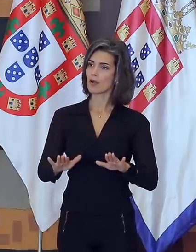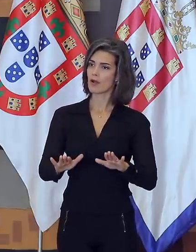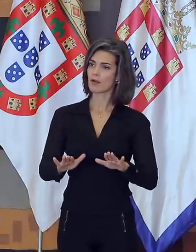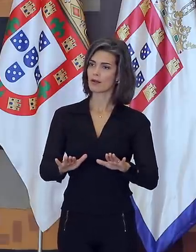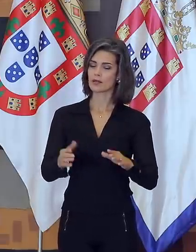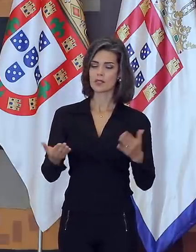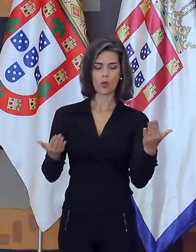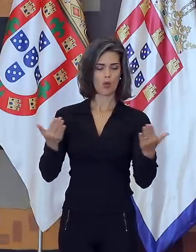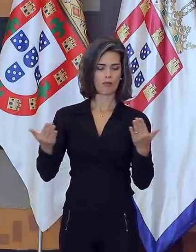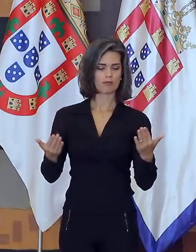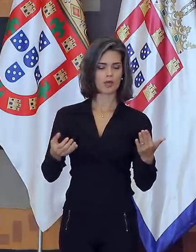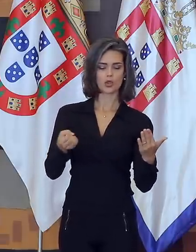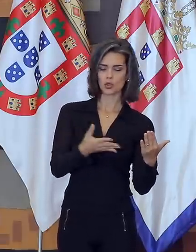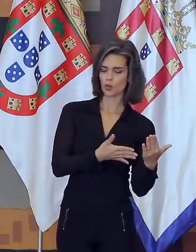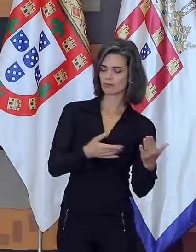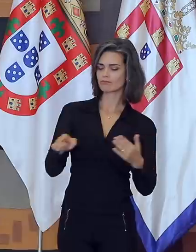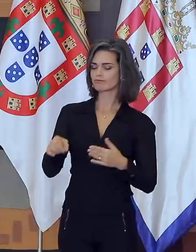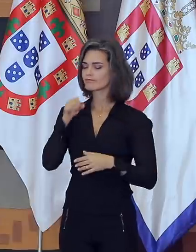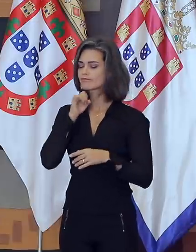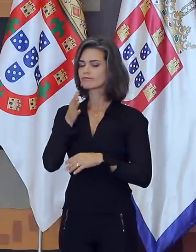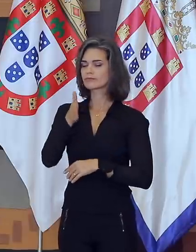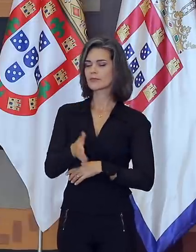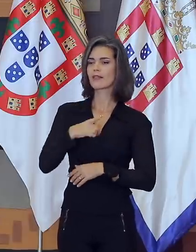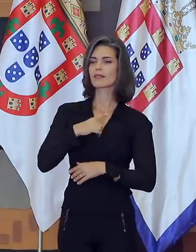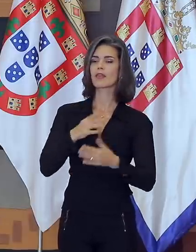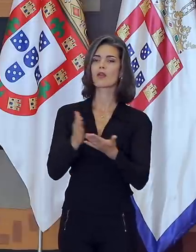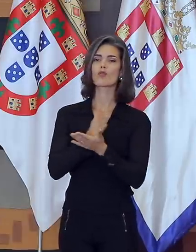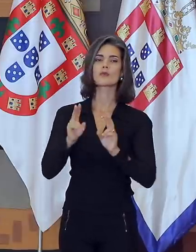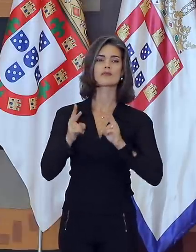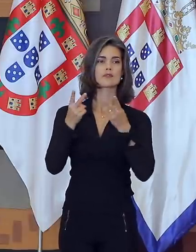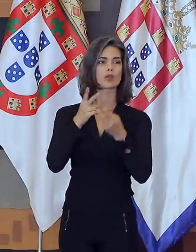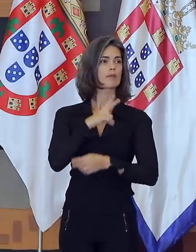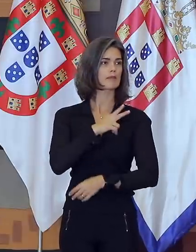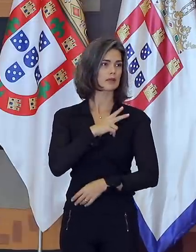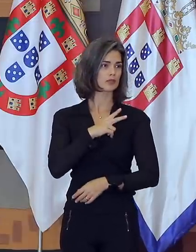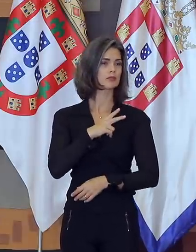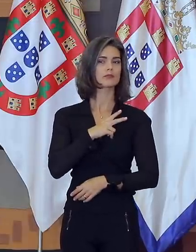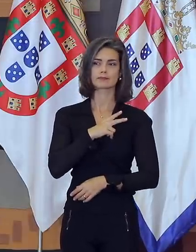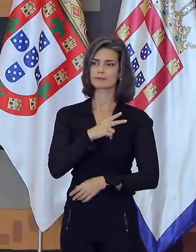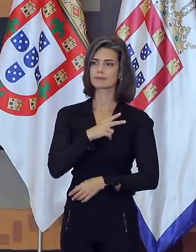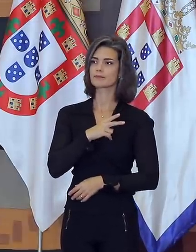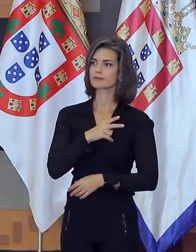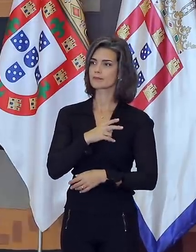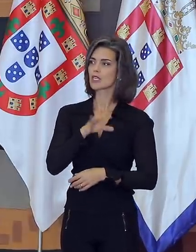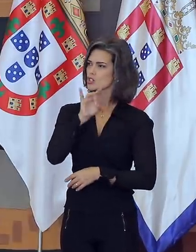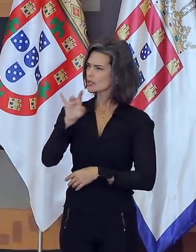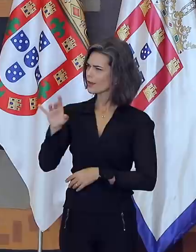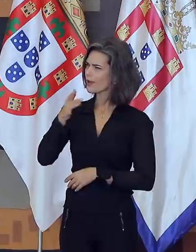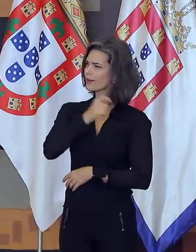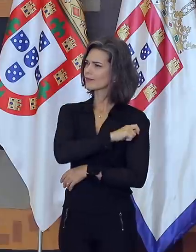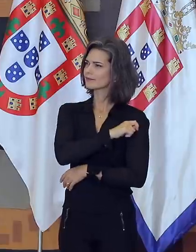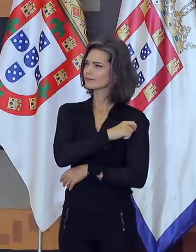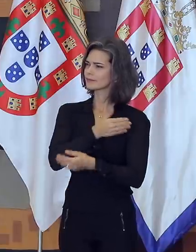novo e o antigo, celebramos também hoje vitórias pessoais. A celebração dessas vitórias, que são as de cada um de